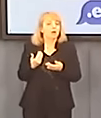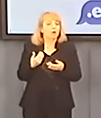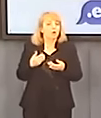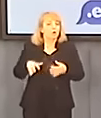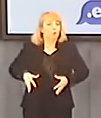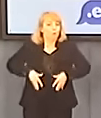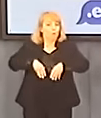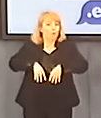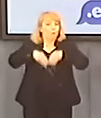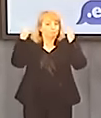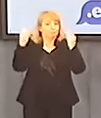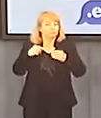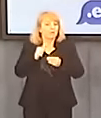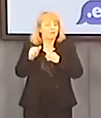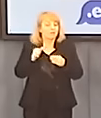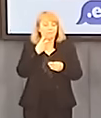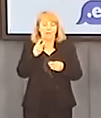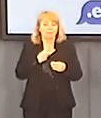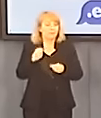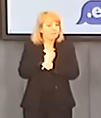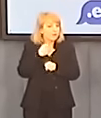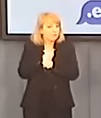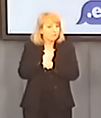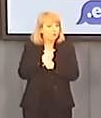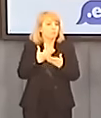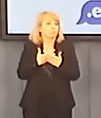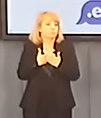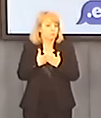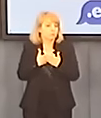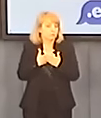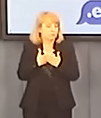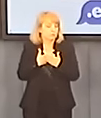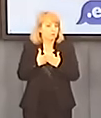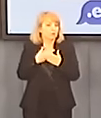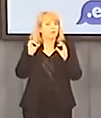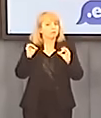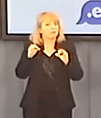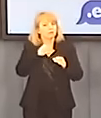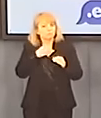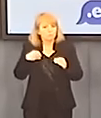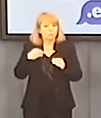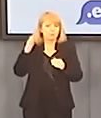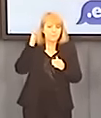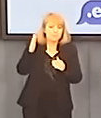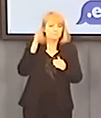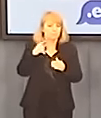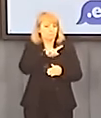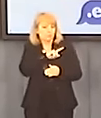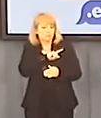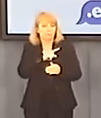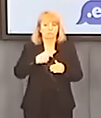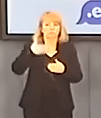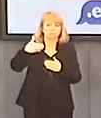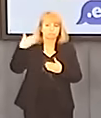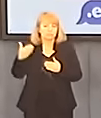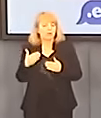energetyki węglowej, jak i również temu, że Polska będzie wspaniale dbać o kolejne